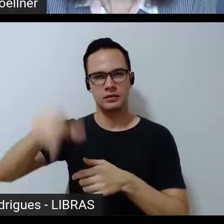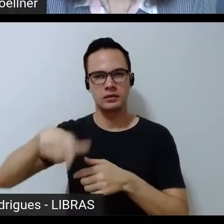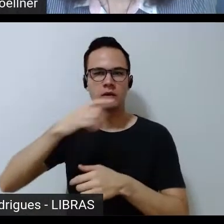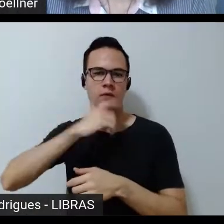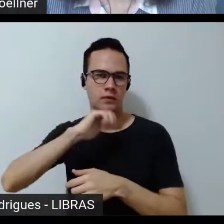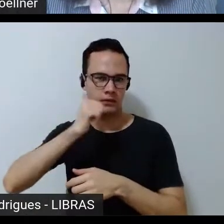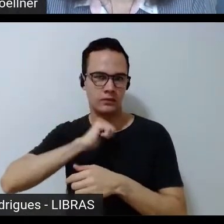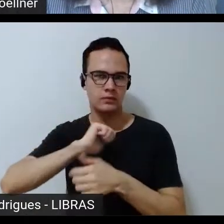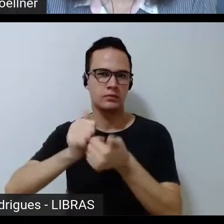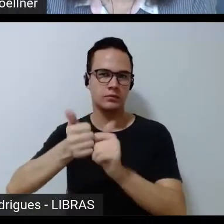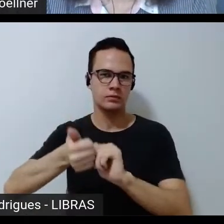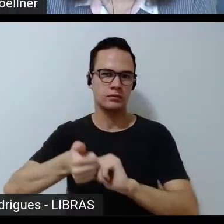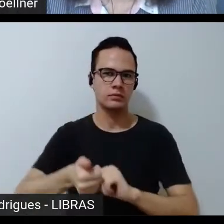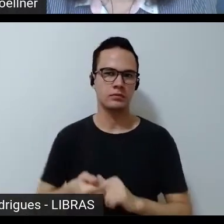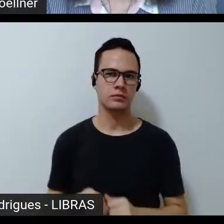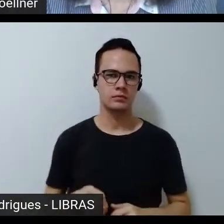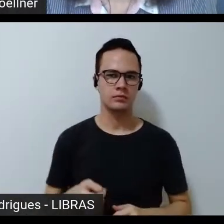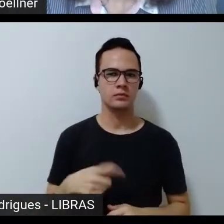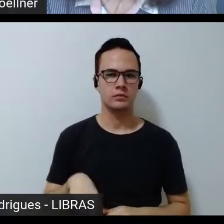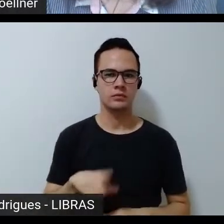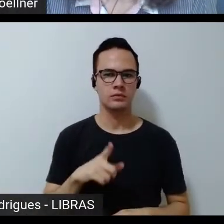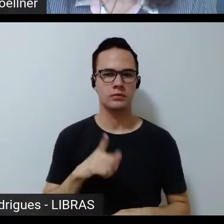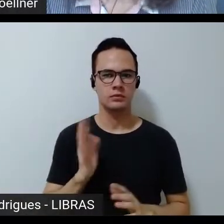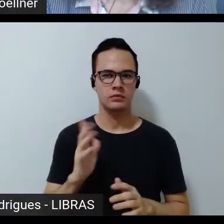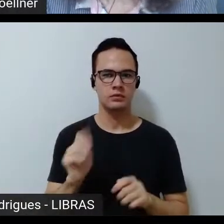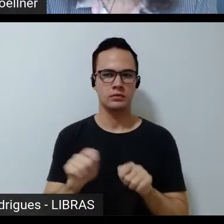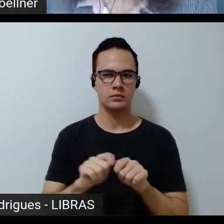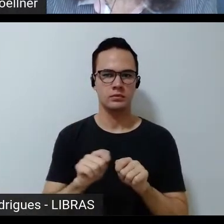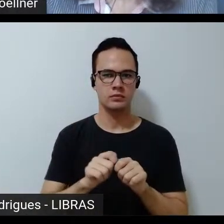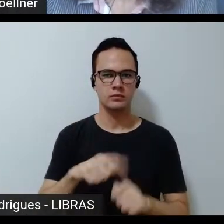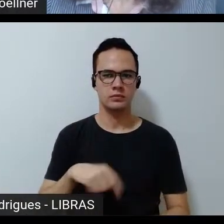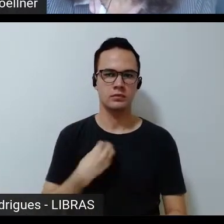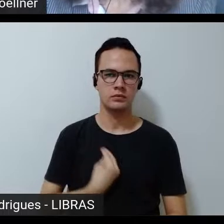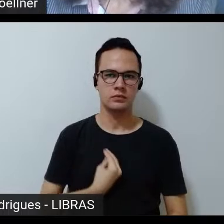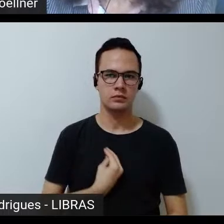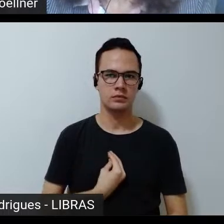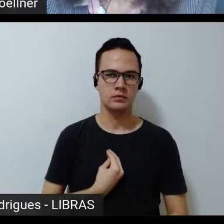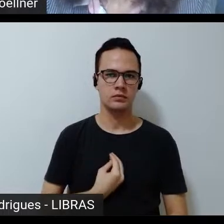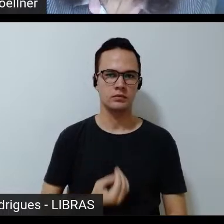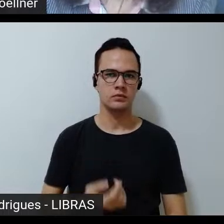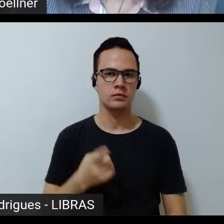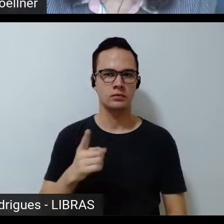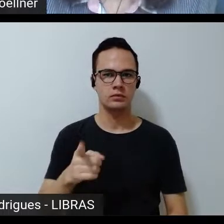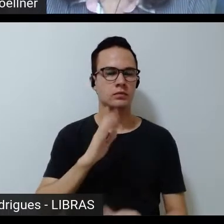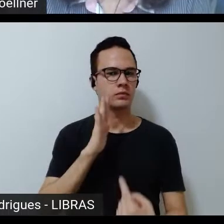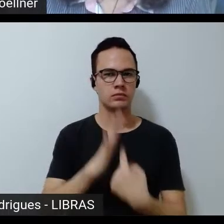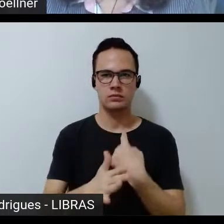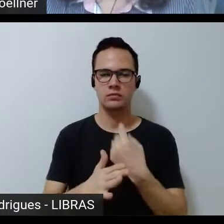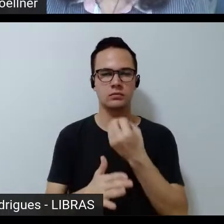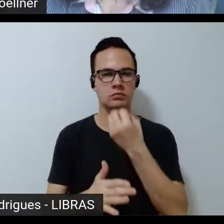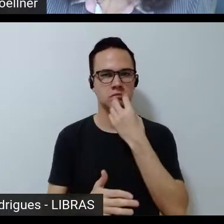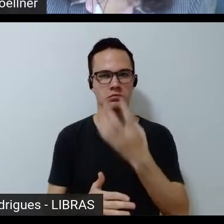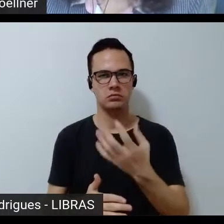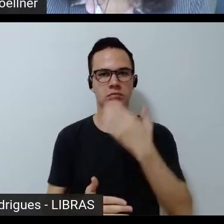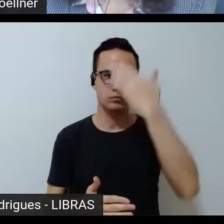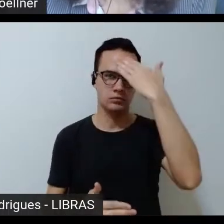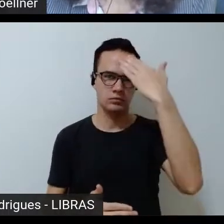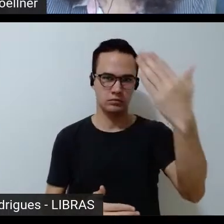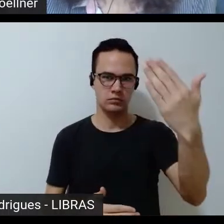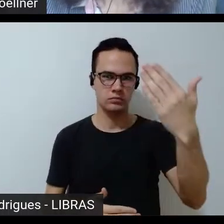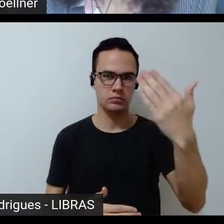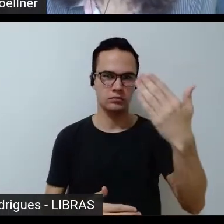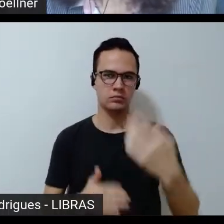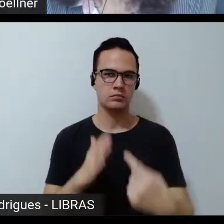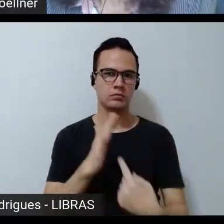mulheres e que aí a gente tem feito ao longo da nossa vida Essa é uma pergunta maravilhosa e obrigada para